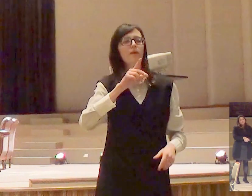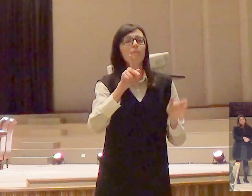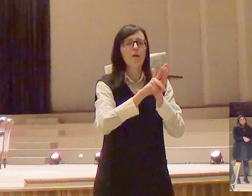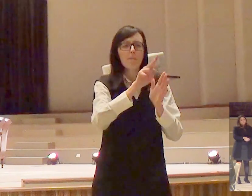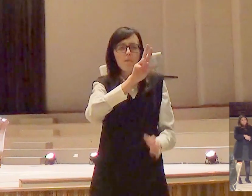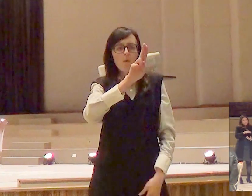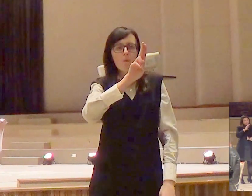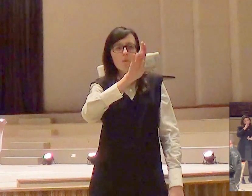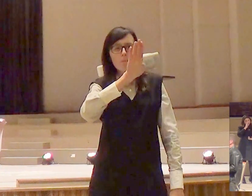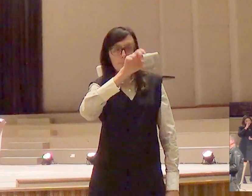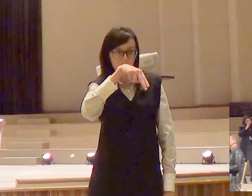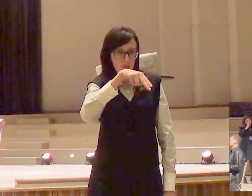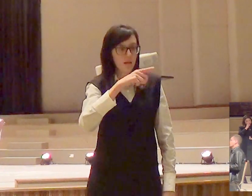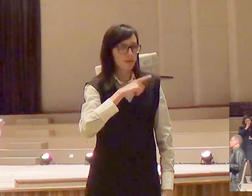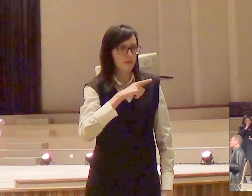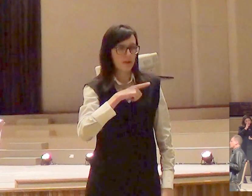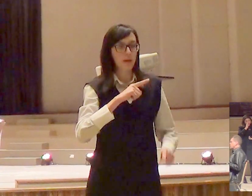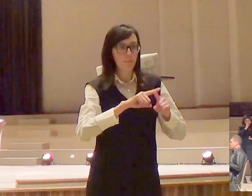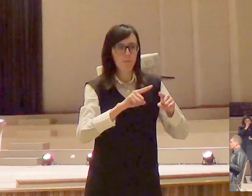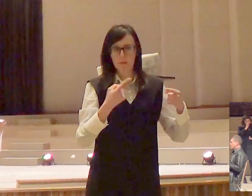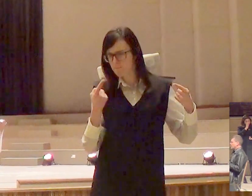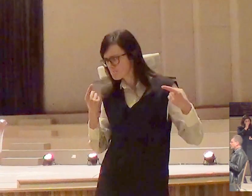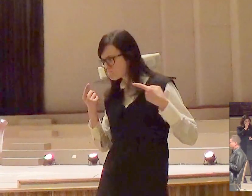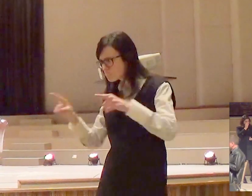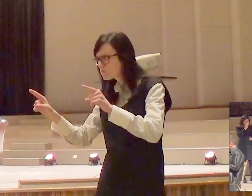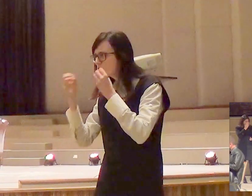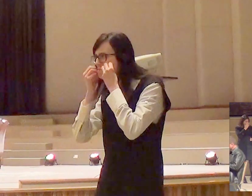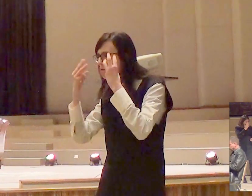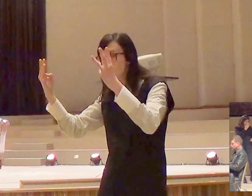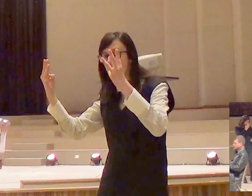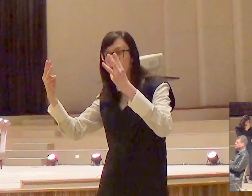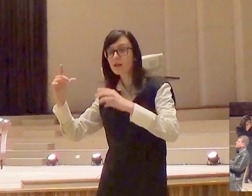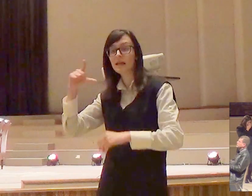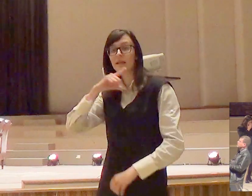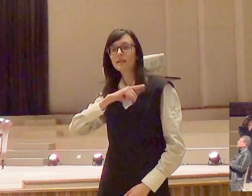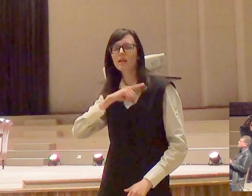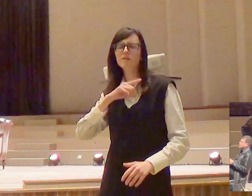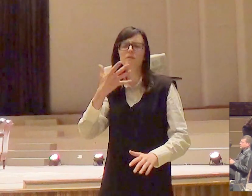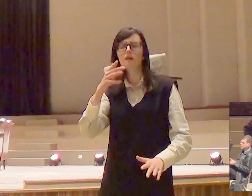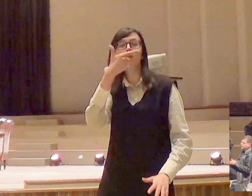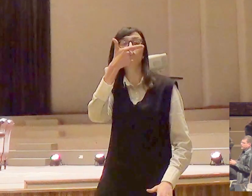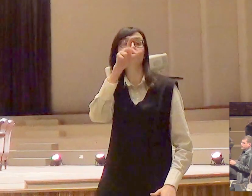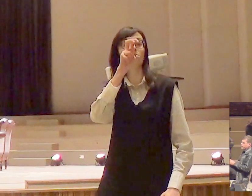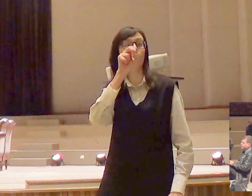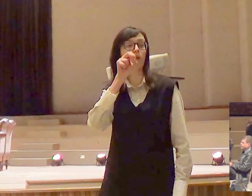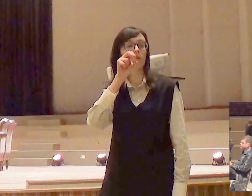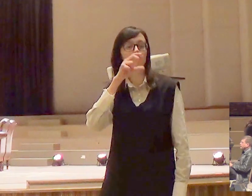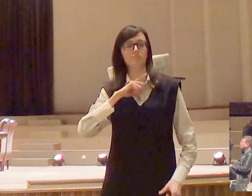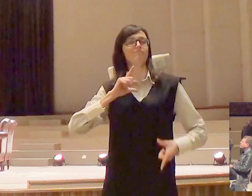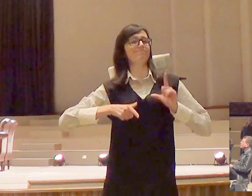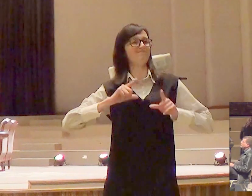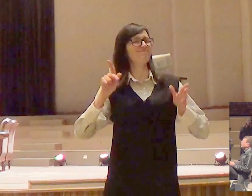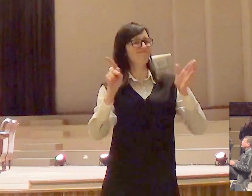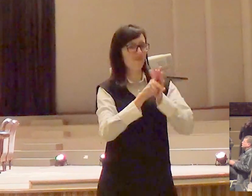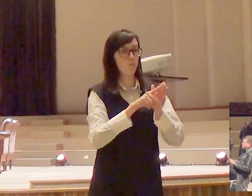insurgiram contra Moisés, com eles estavam 250 israelitas, líderes bem